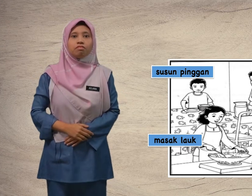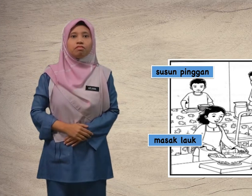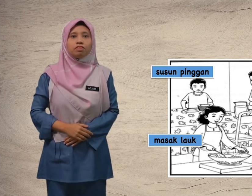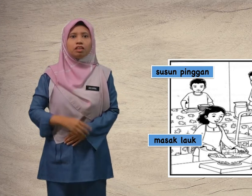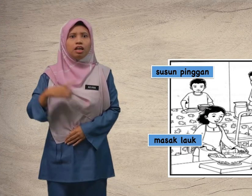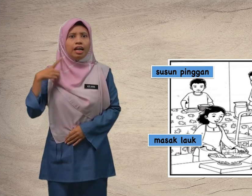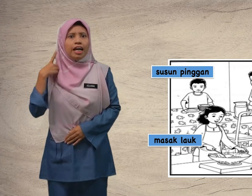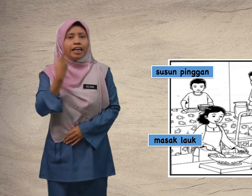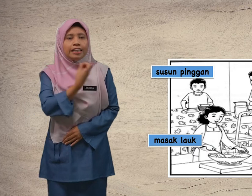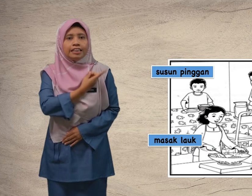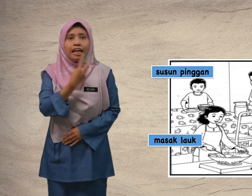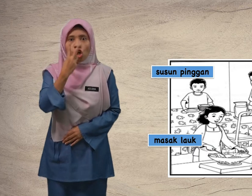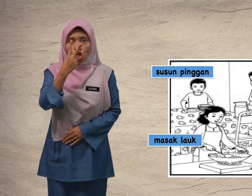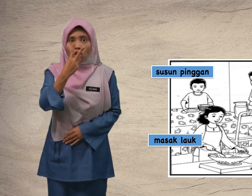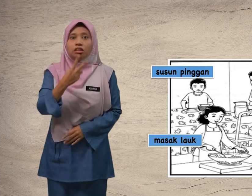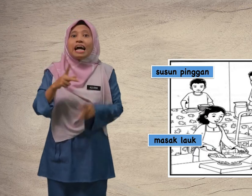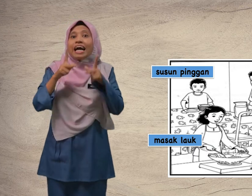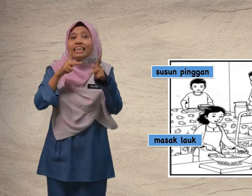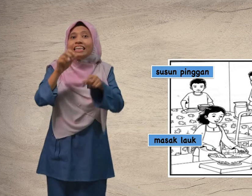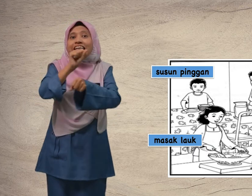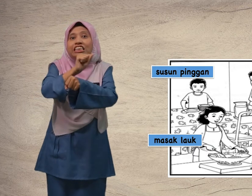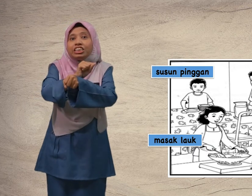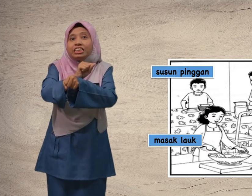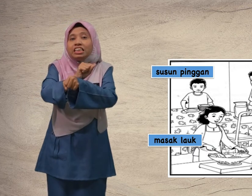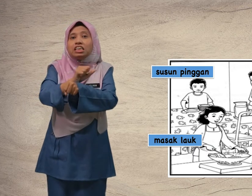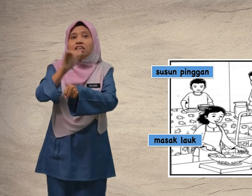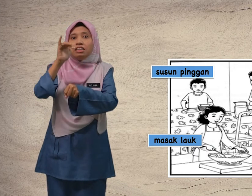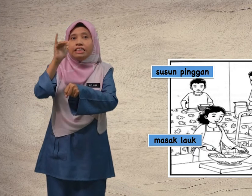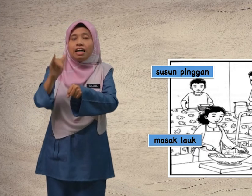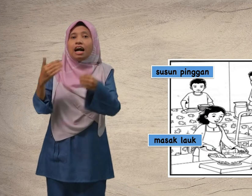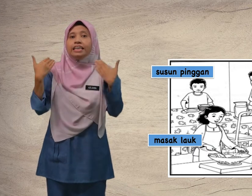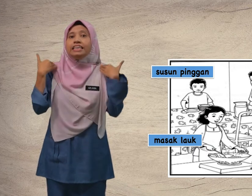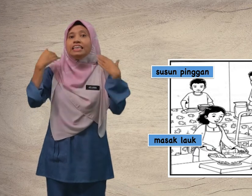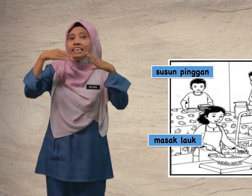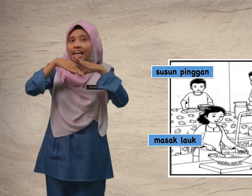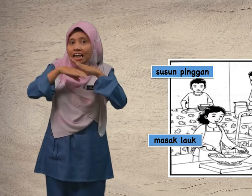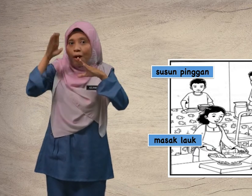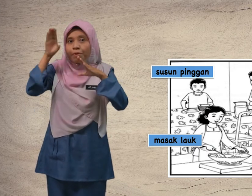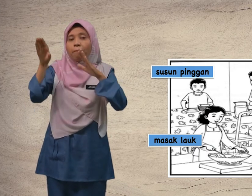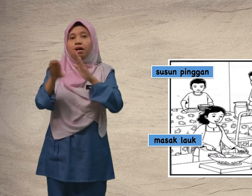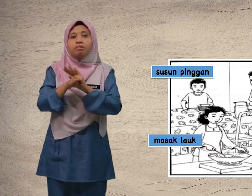kita tengok kata kerja yang ada dalam gambar.